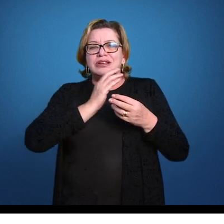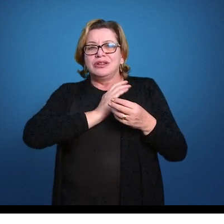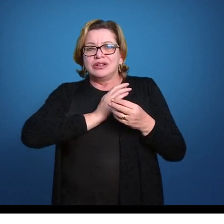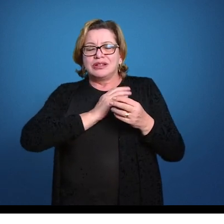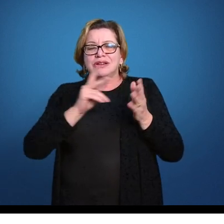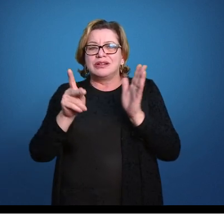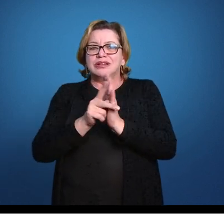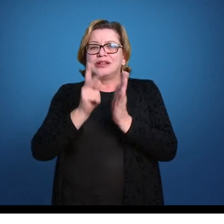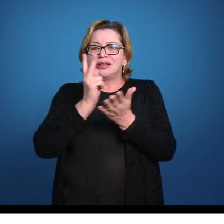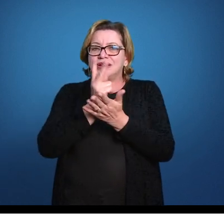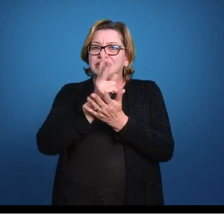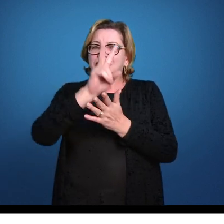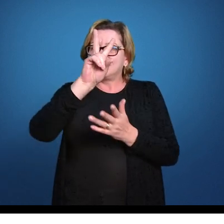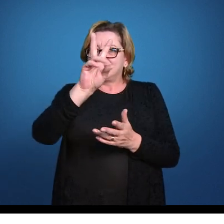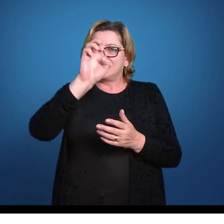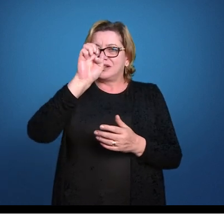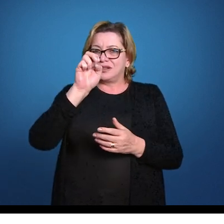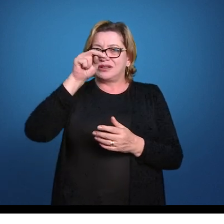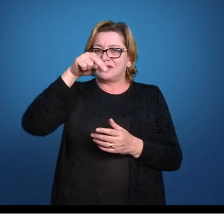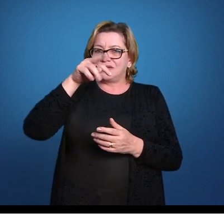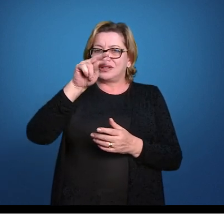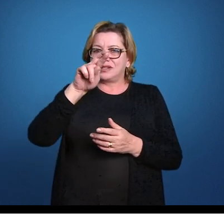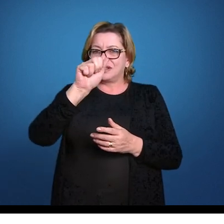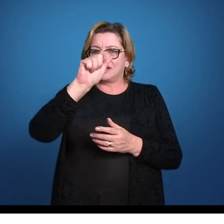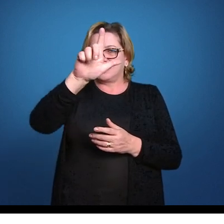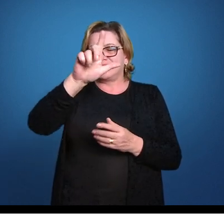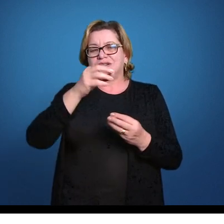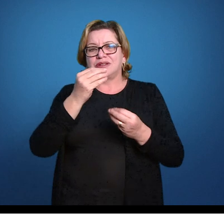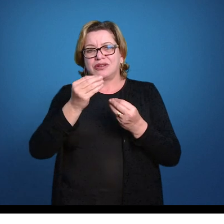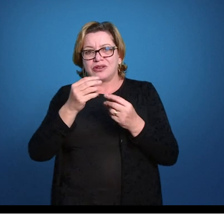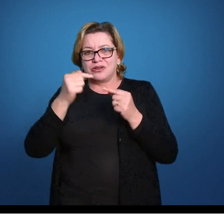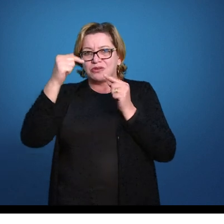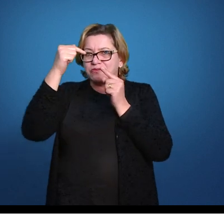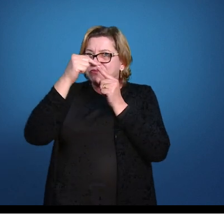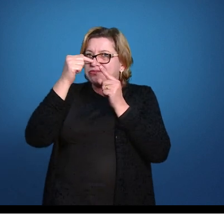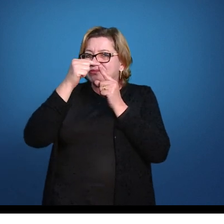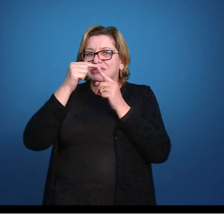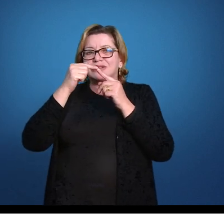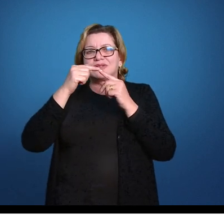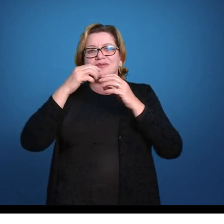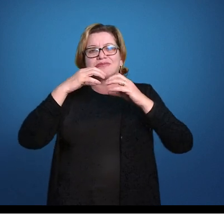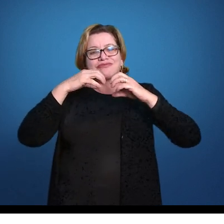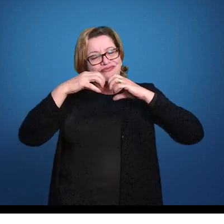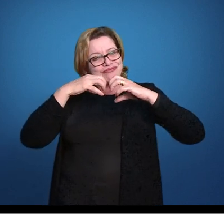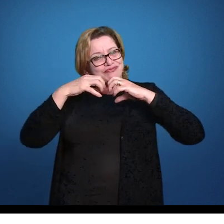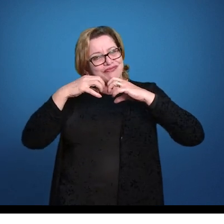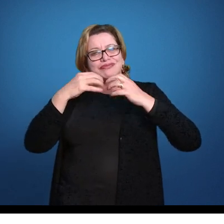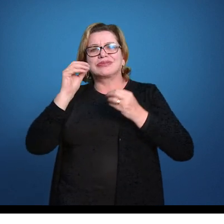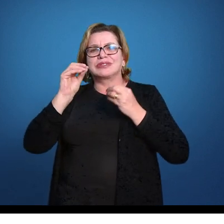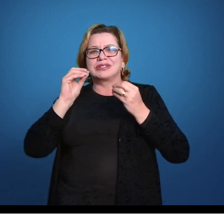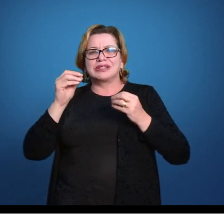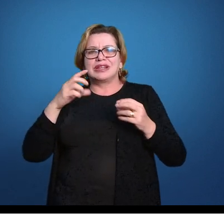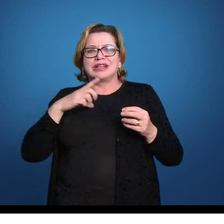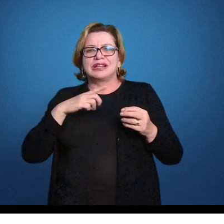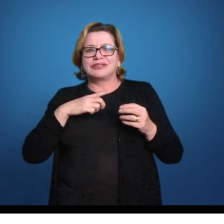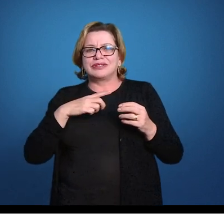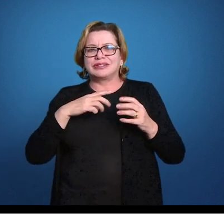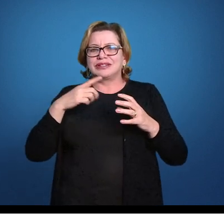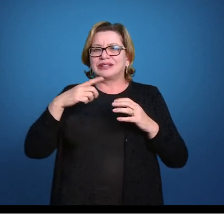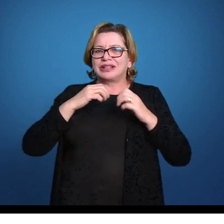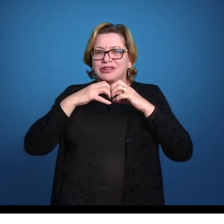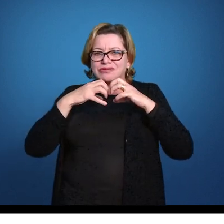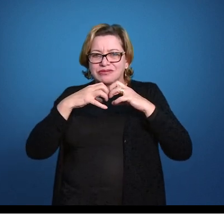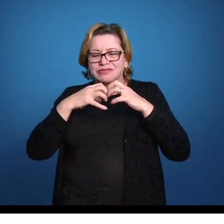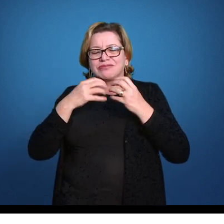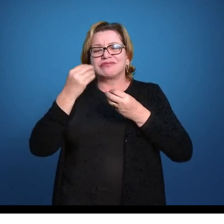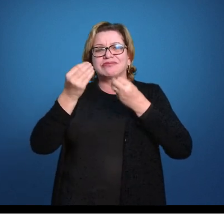ventral em relação ao sistema nervoso. O sistema nervoso então nós temos um gânglio ou um cérebro na porção